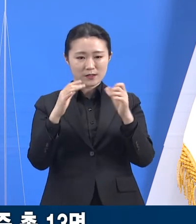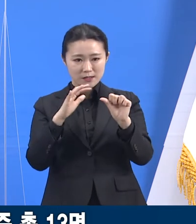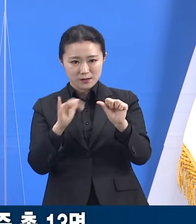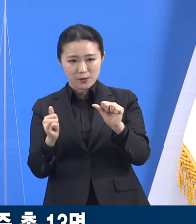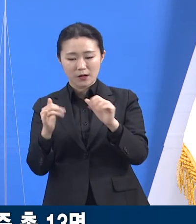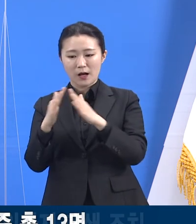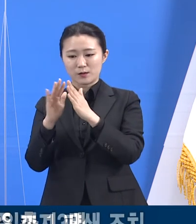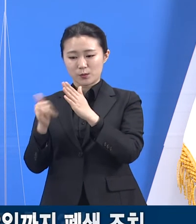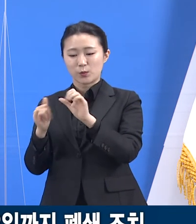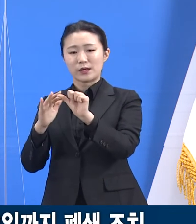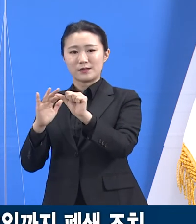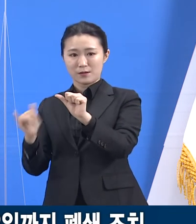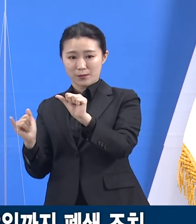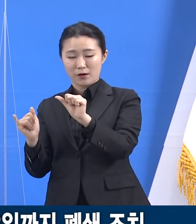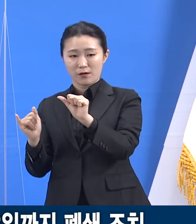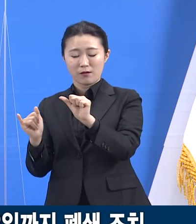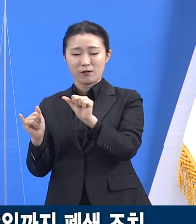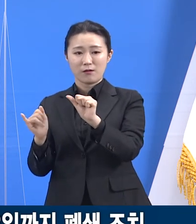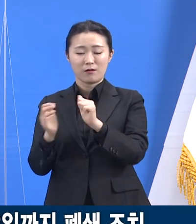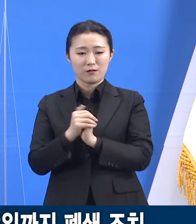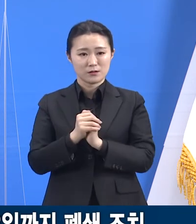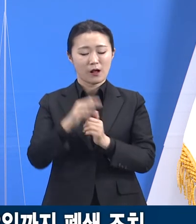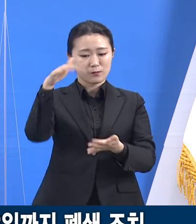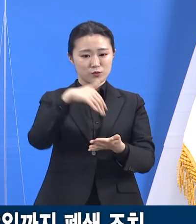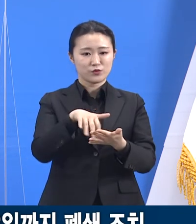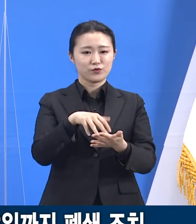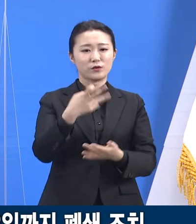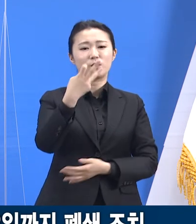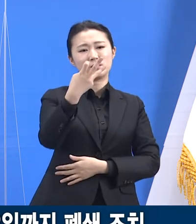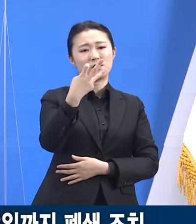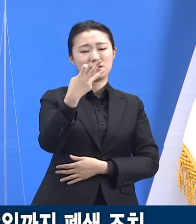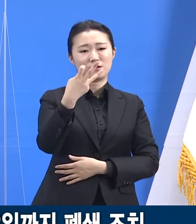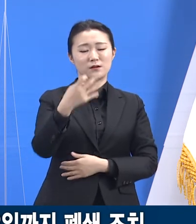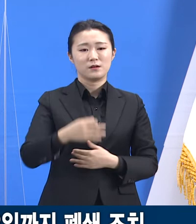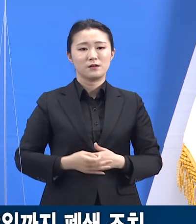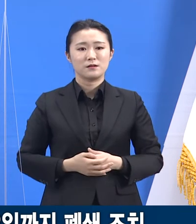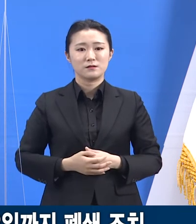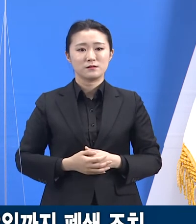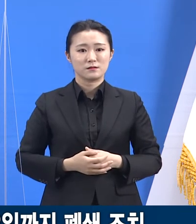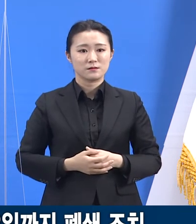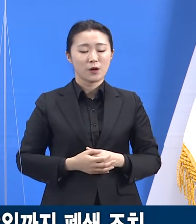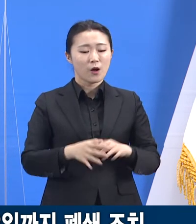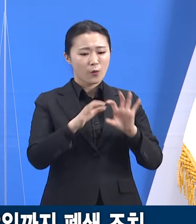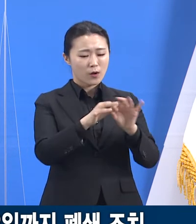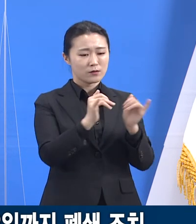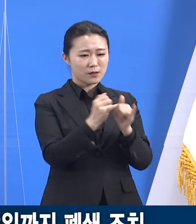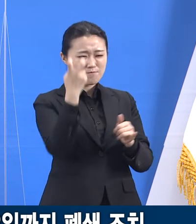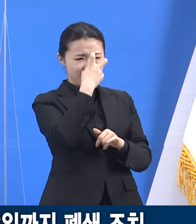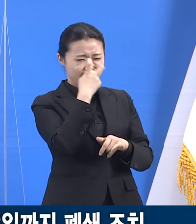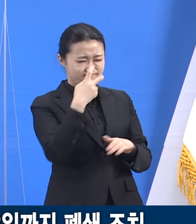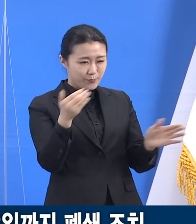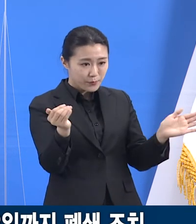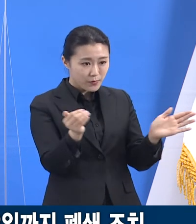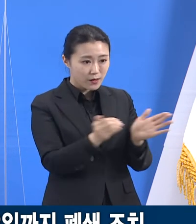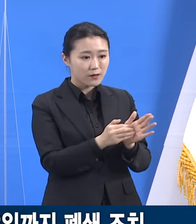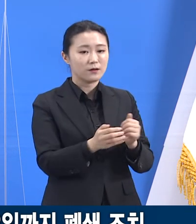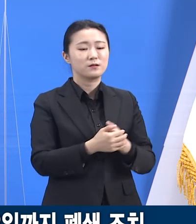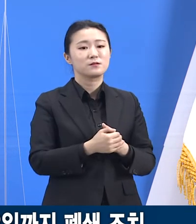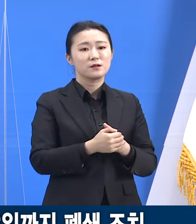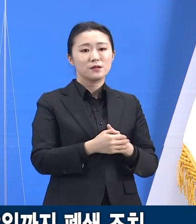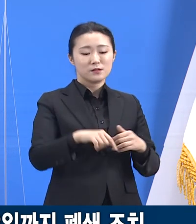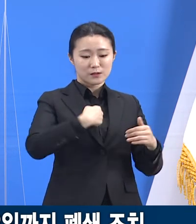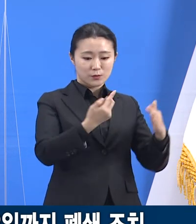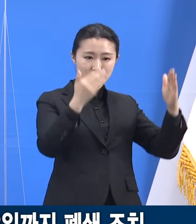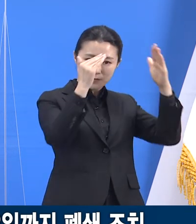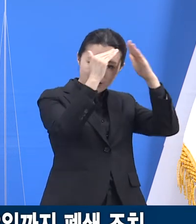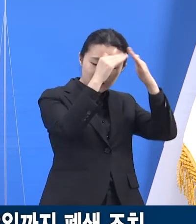관련자 148명에 대해 검사를 완료했으며 97명은 자가격리, 38명은 수동감시